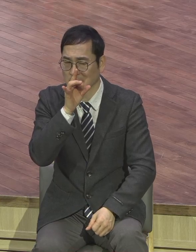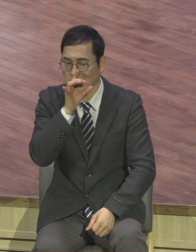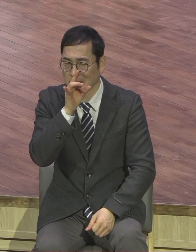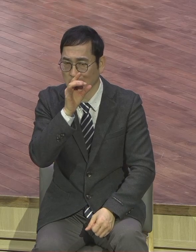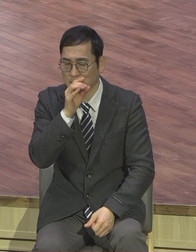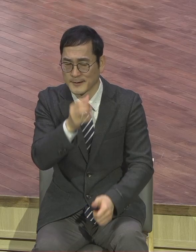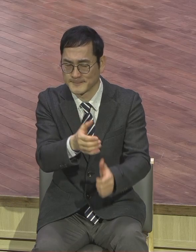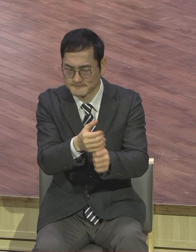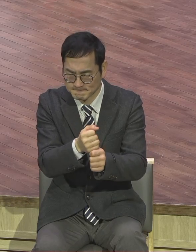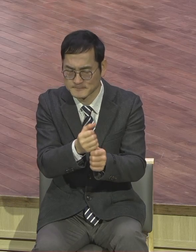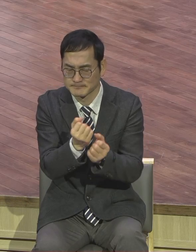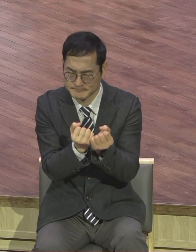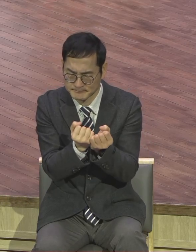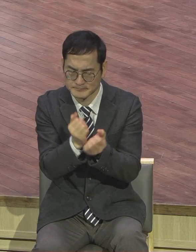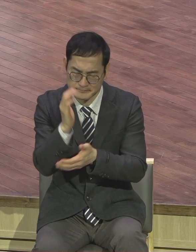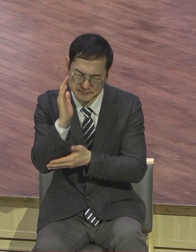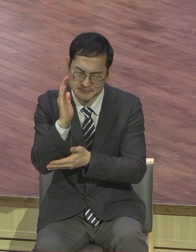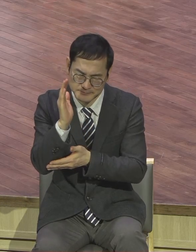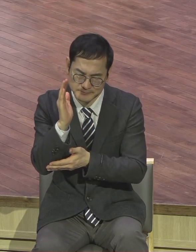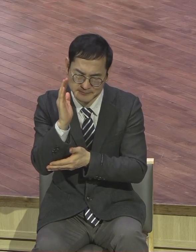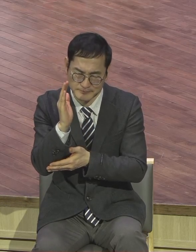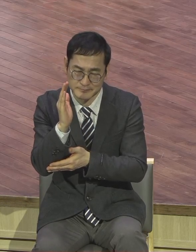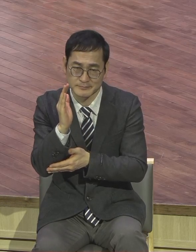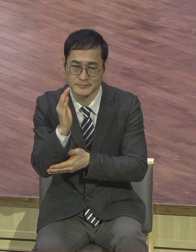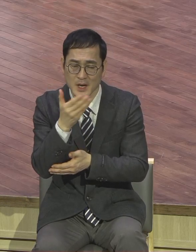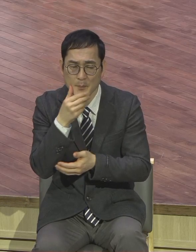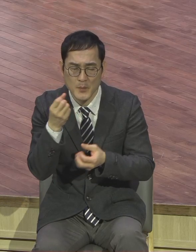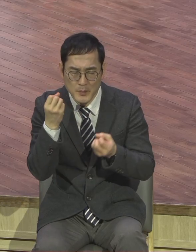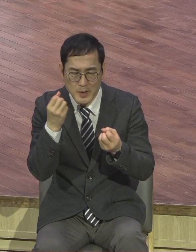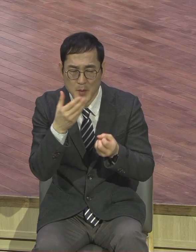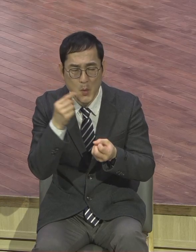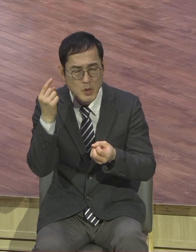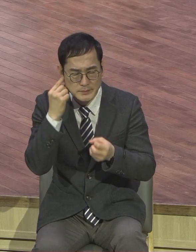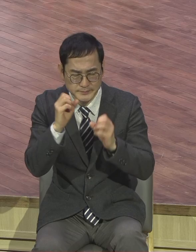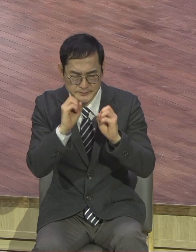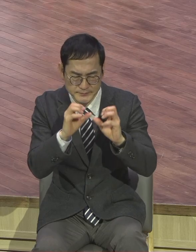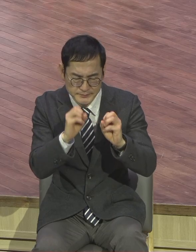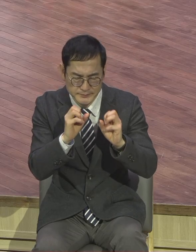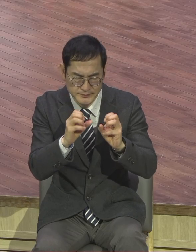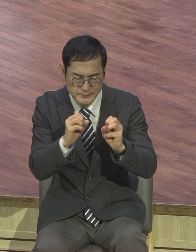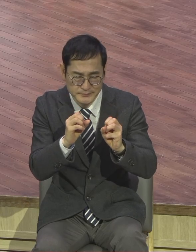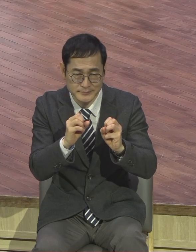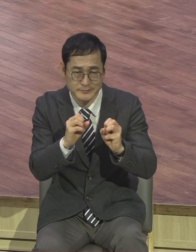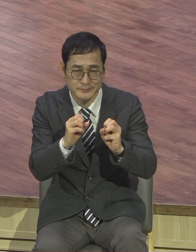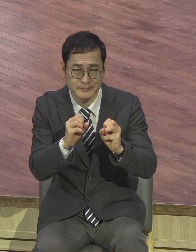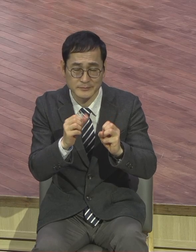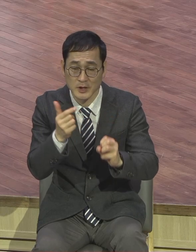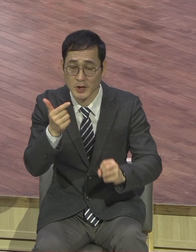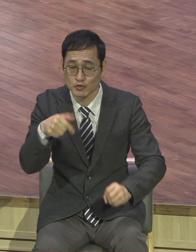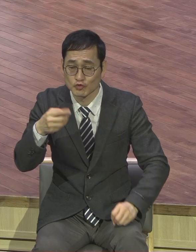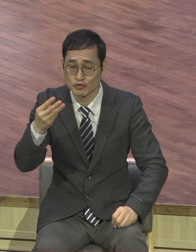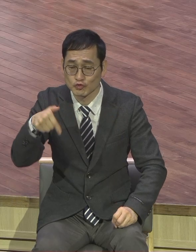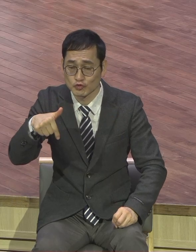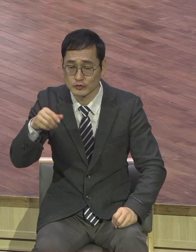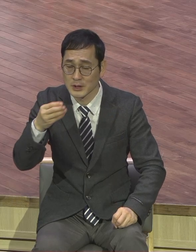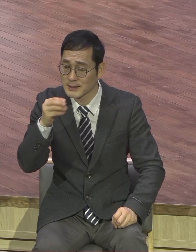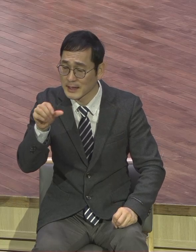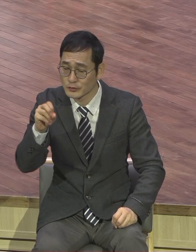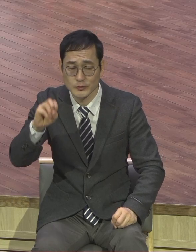들어가서 변화를 일으키는 천지 그 변화를 이렇게 그 사람 이런 역할을